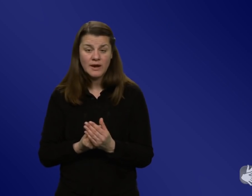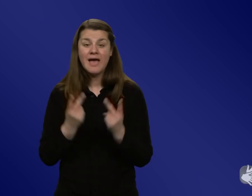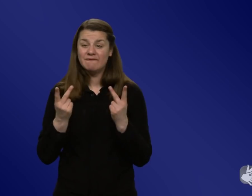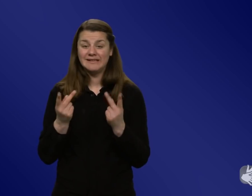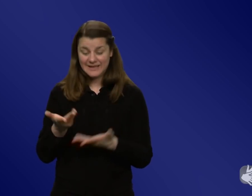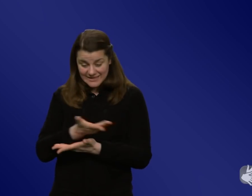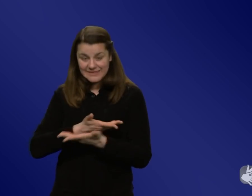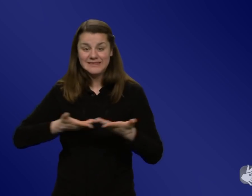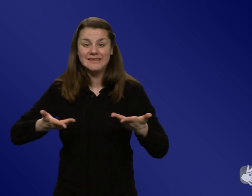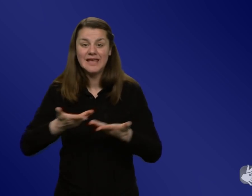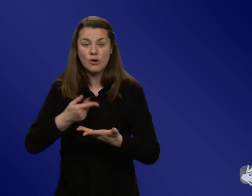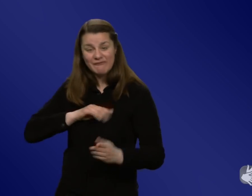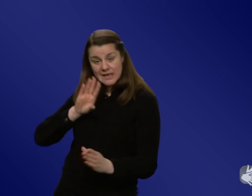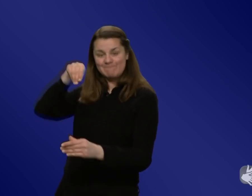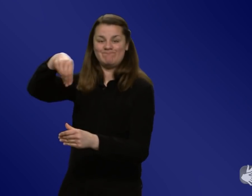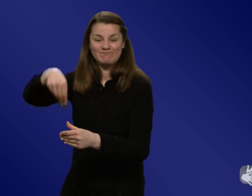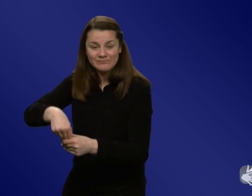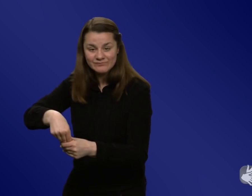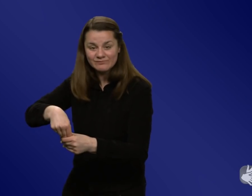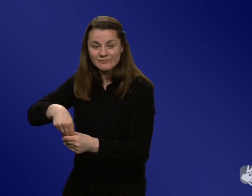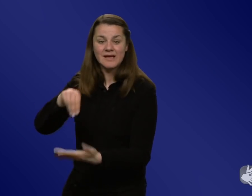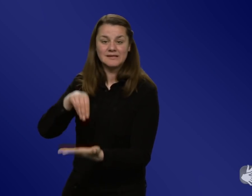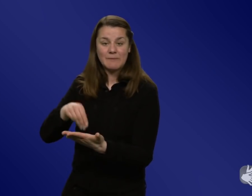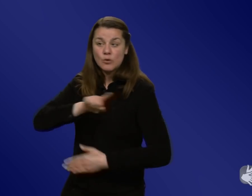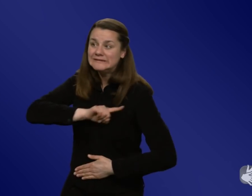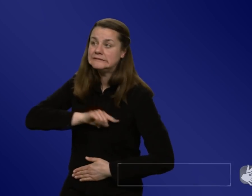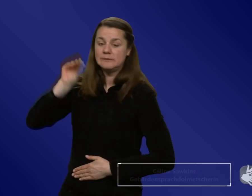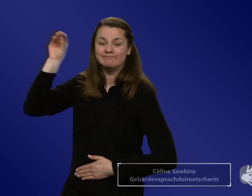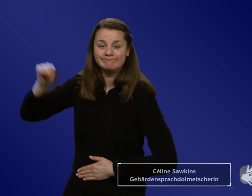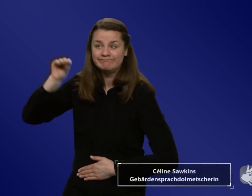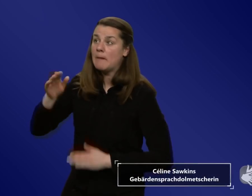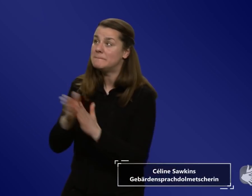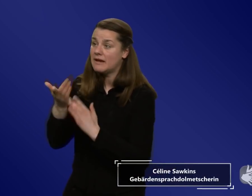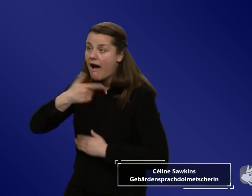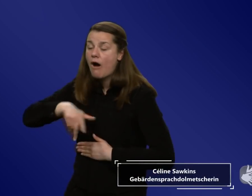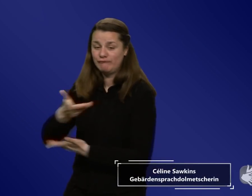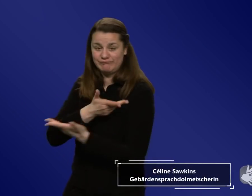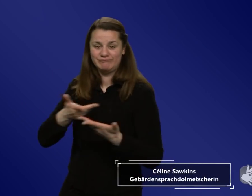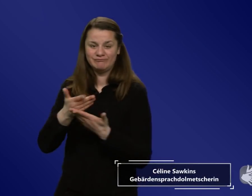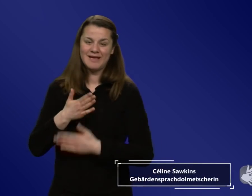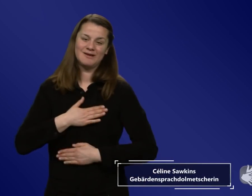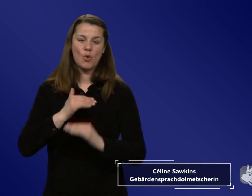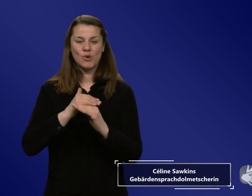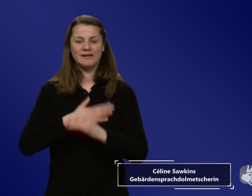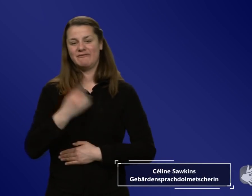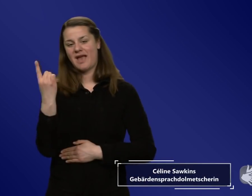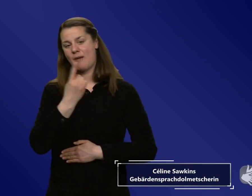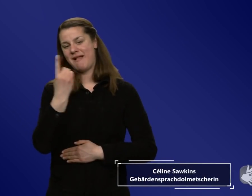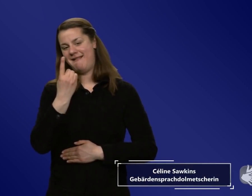werfen und den auch einfach selber suchen, also das kann vielleicht jetzt als Appell an die Kollegen und Kolleginnen verstanden